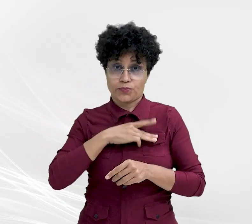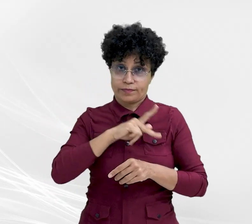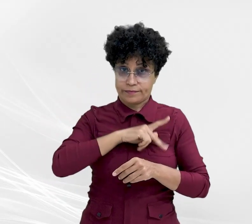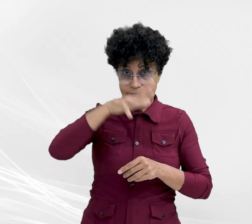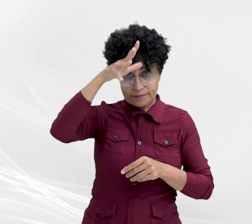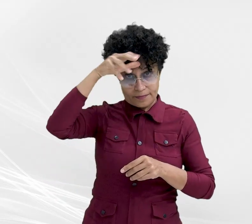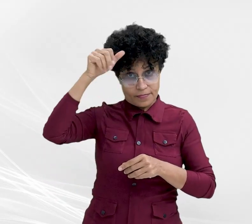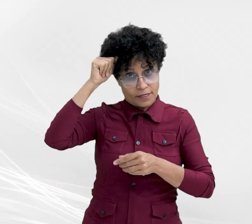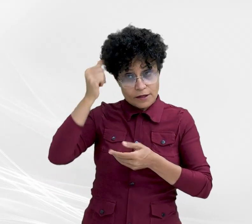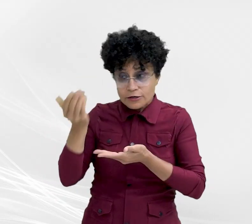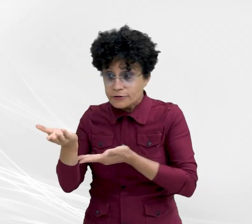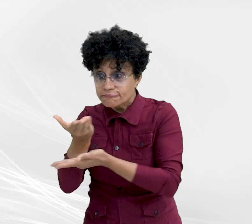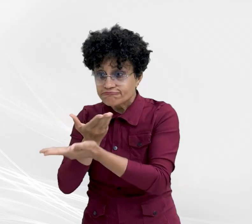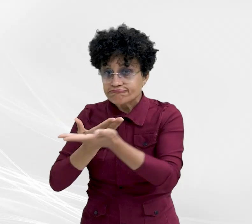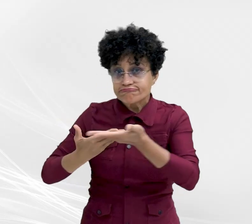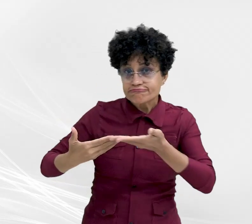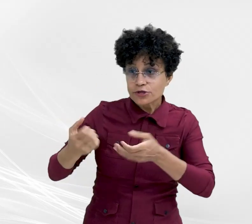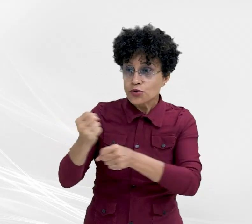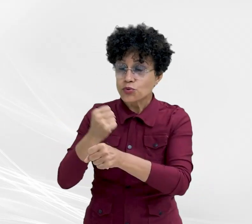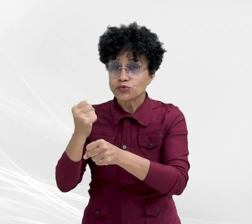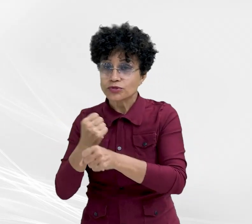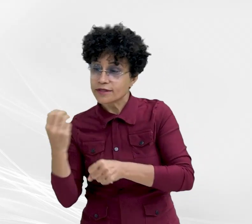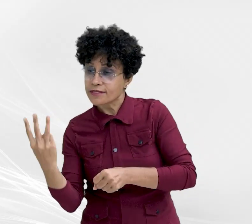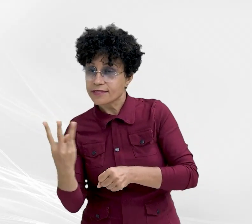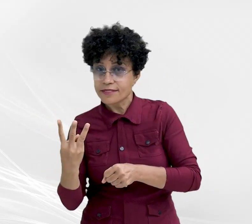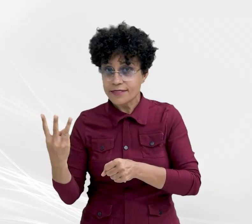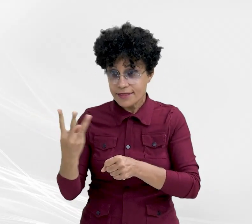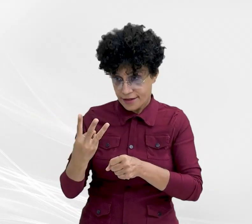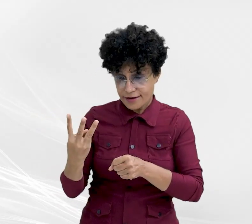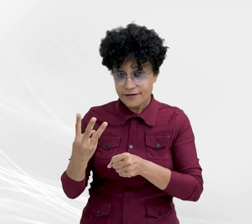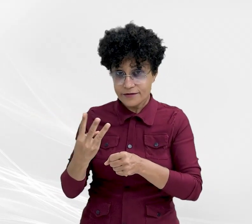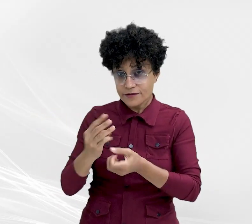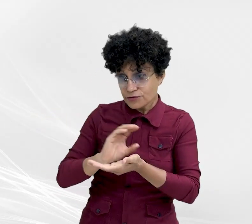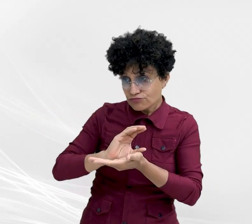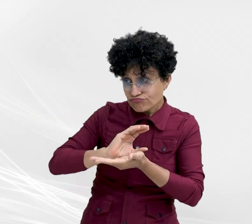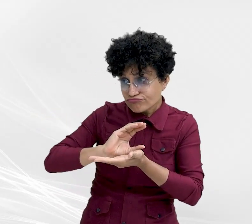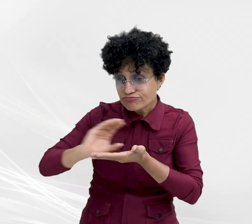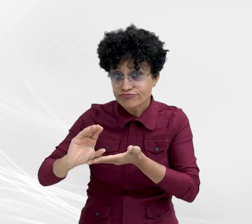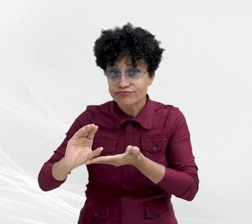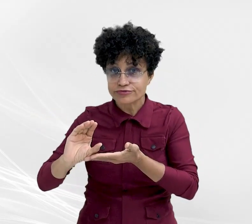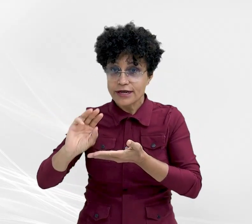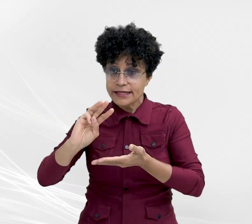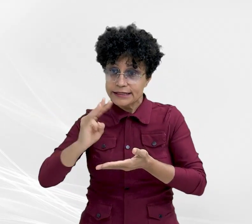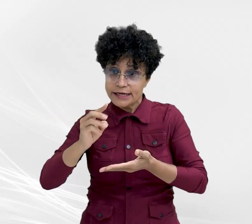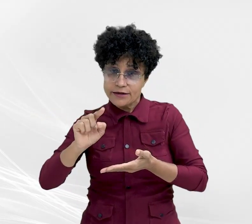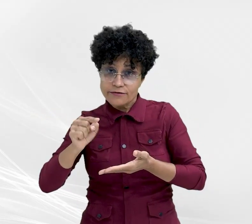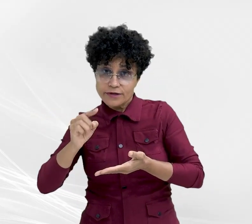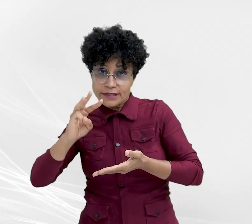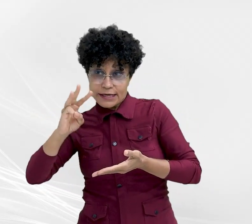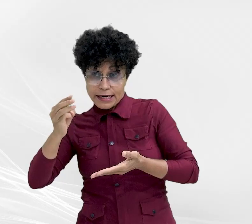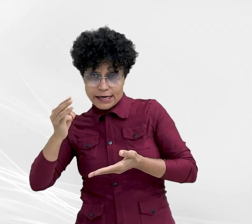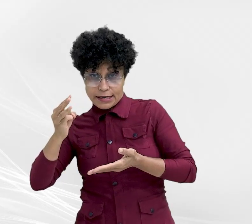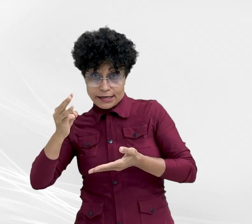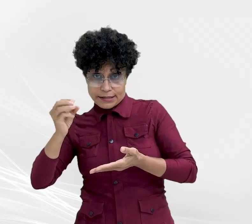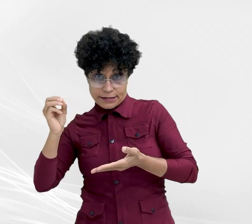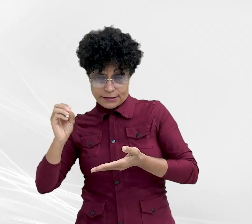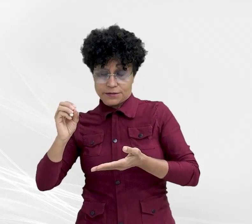viabilizou a construção de três obras com investimentos de 3,3 milhões de reais. Foram edificadas a creche